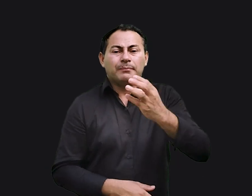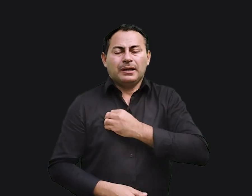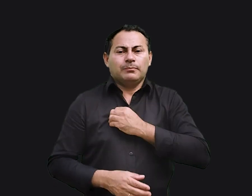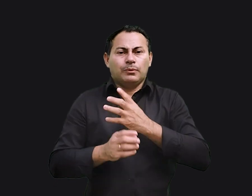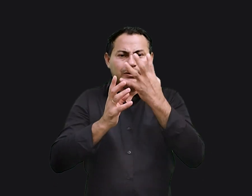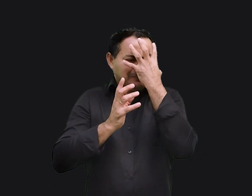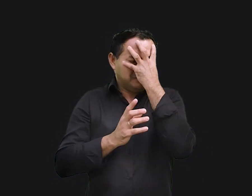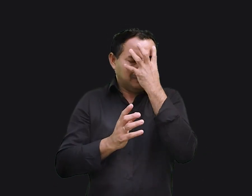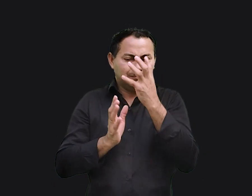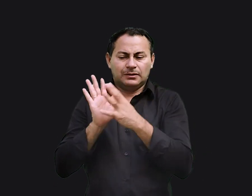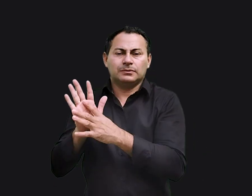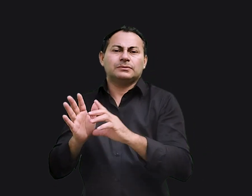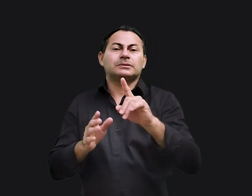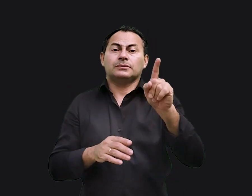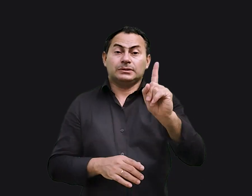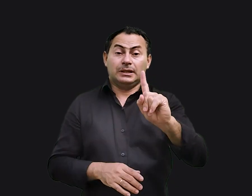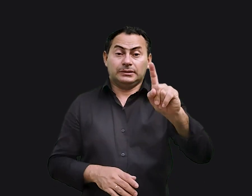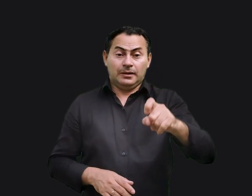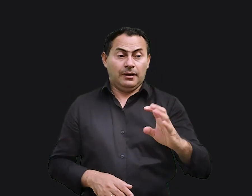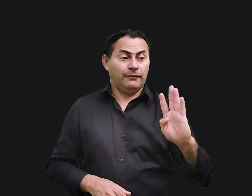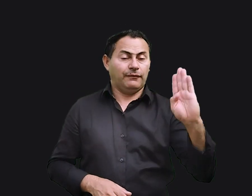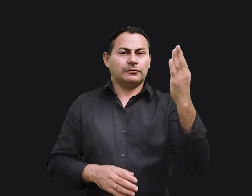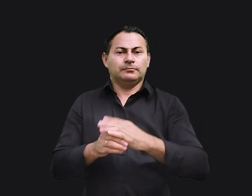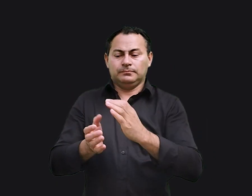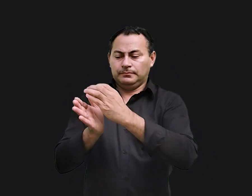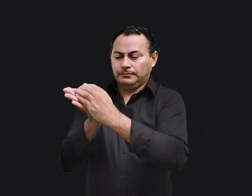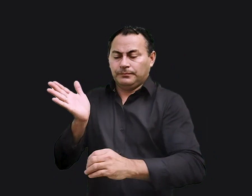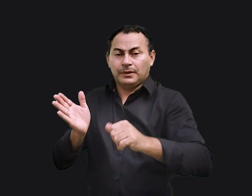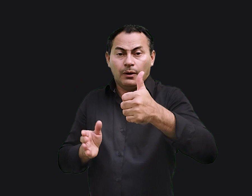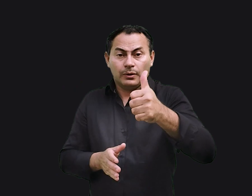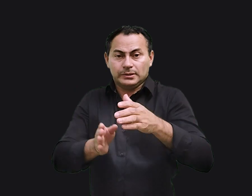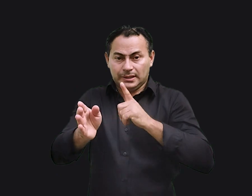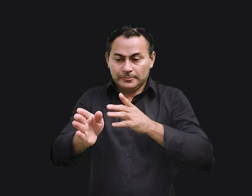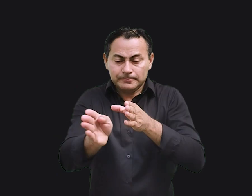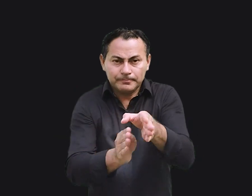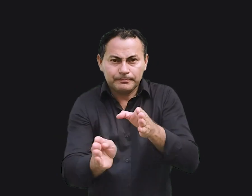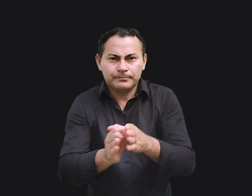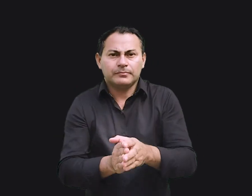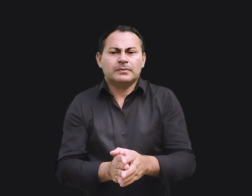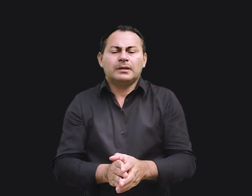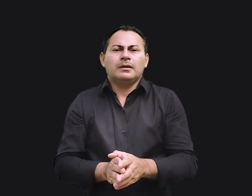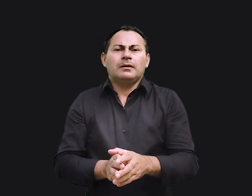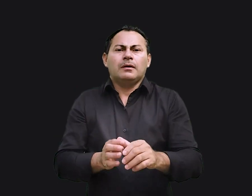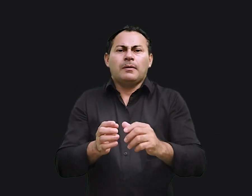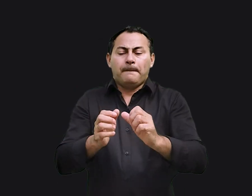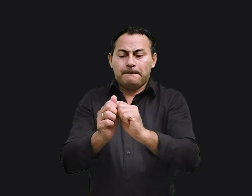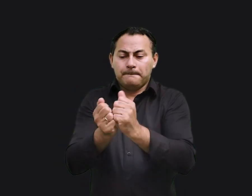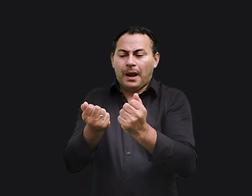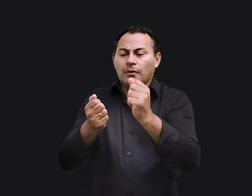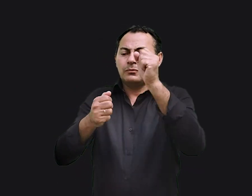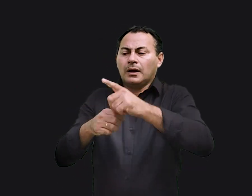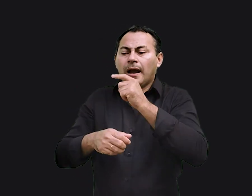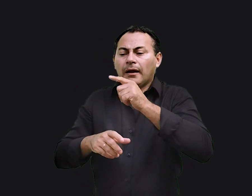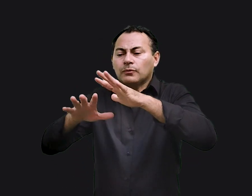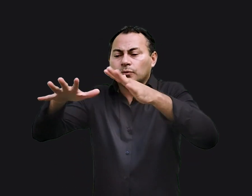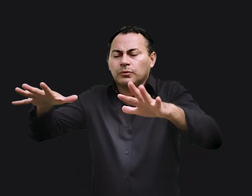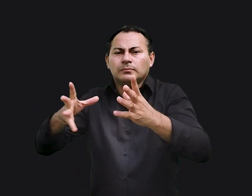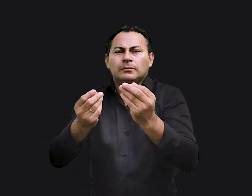máscara. Não seja hipócrita. No capítulo 11 encontramos esse conselho. Atire seu pão sobre as águas e depois de